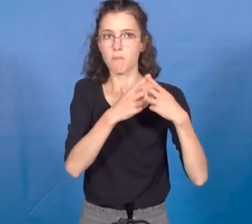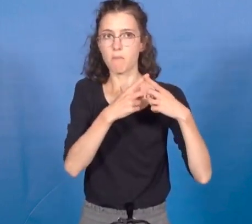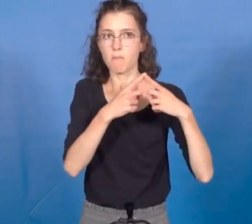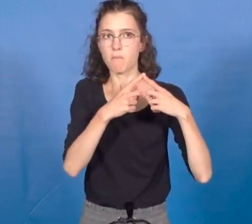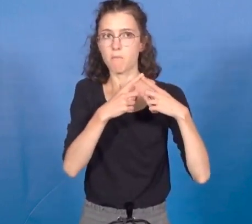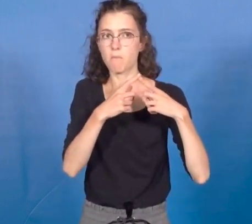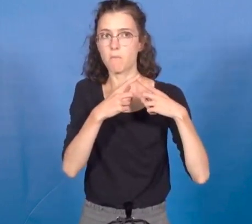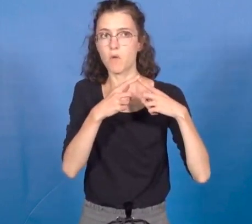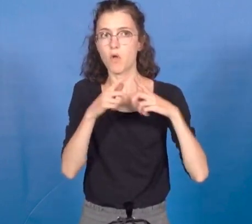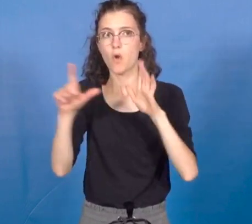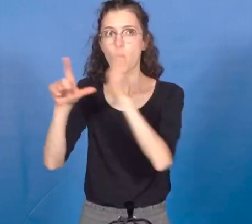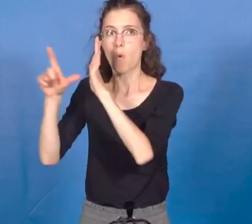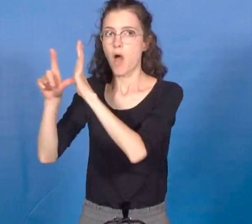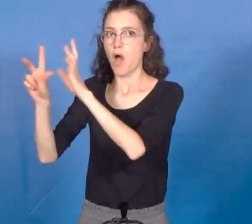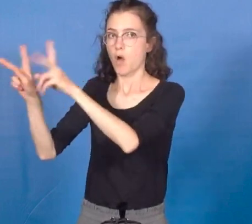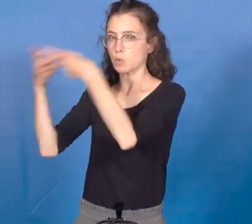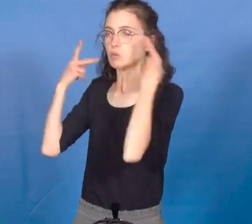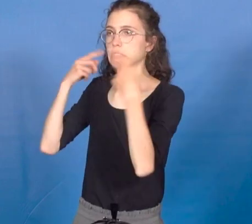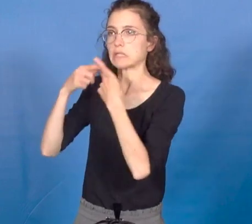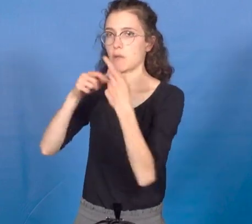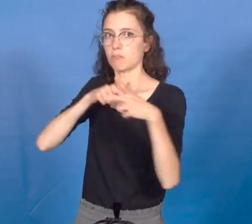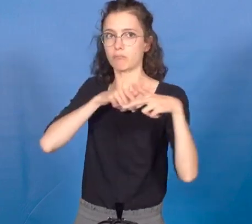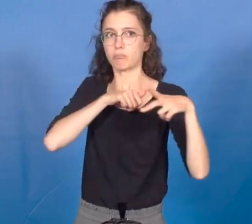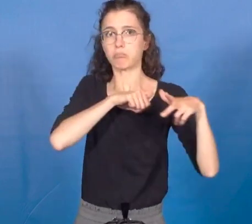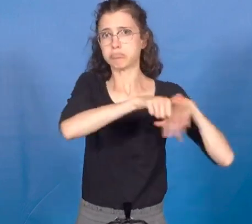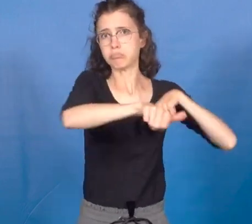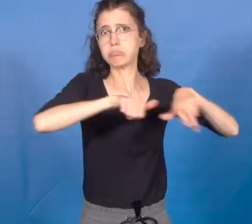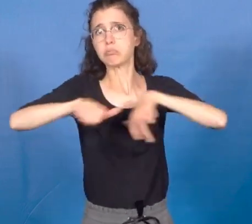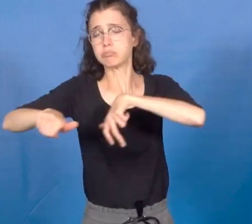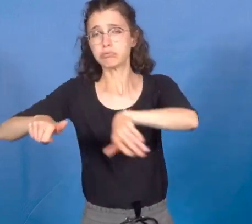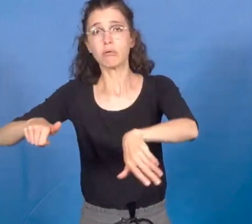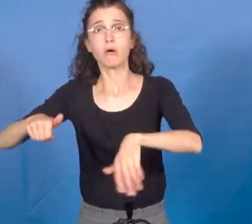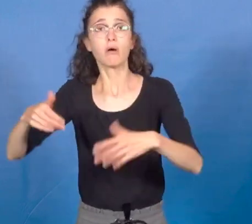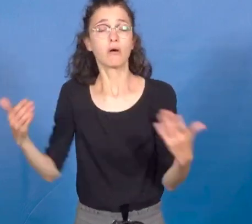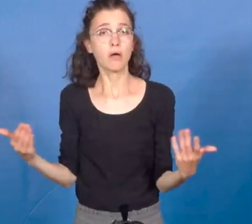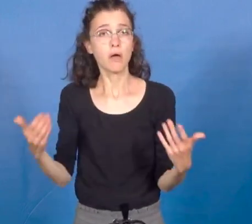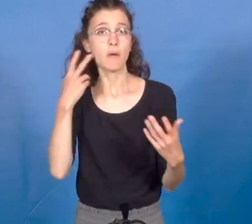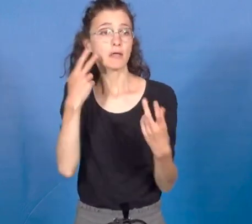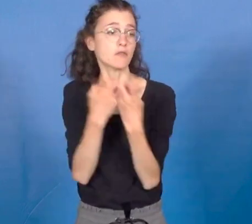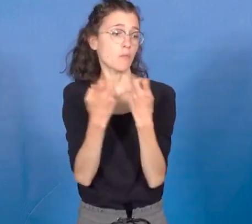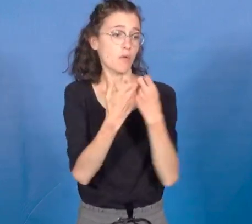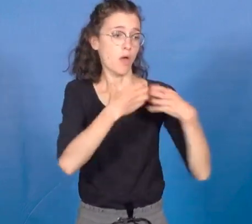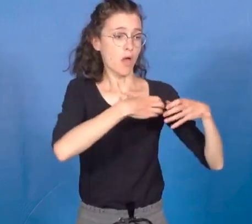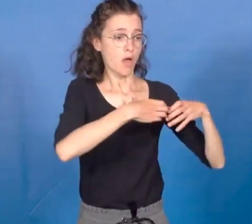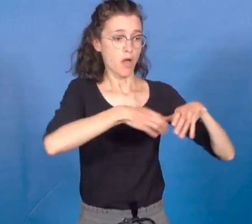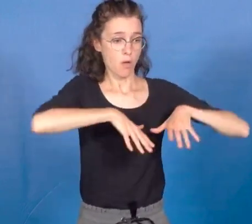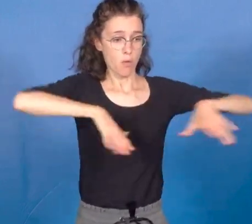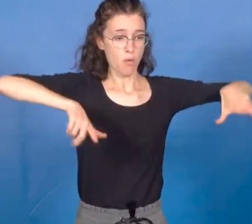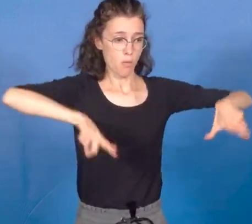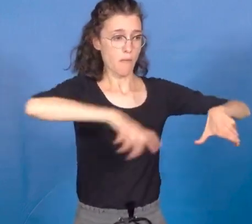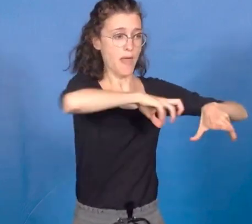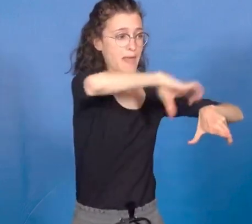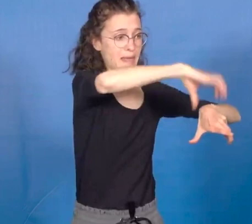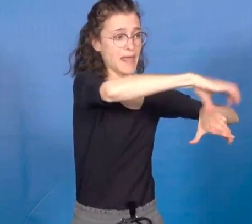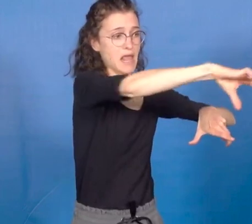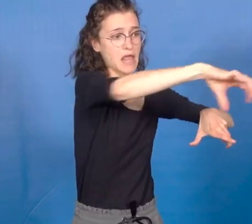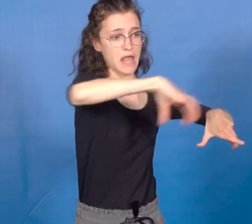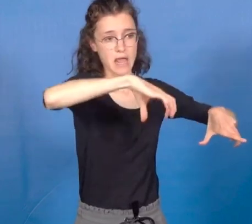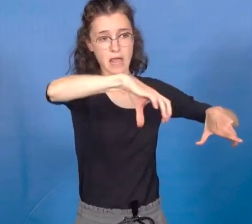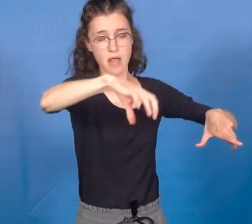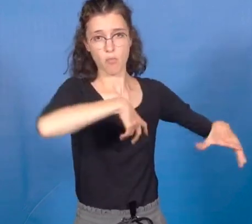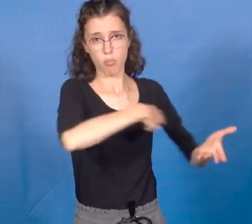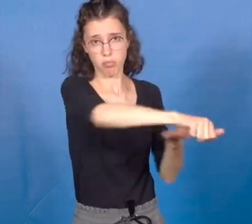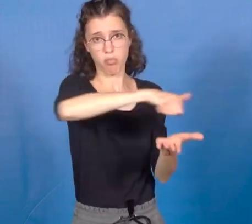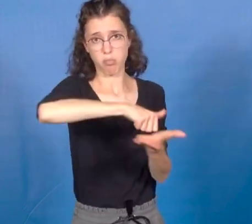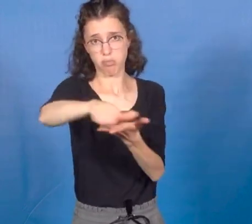kilomètres de serres et de tunnels plastiques, des remblais de zones humides, des haies arrachées, des eaux polluées. Comment l'Etat agit-il face à cela